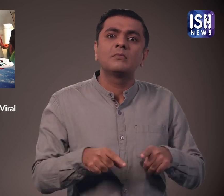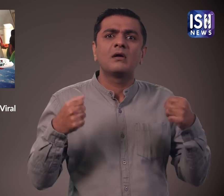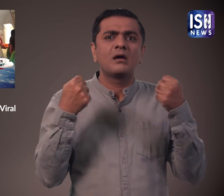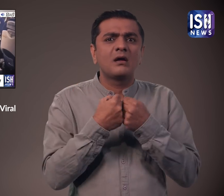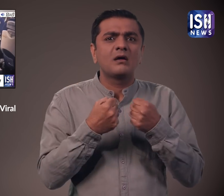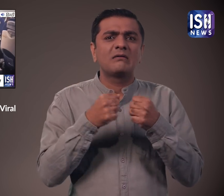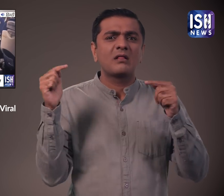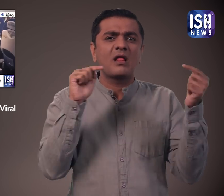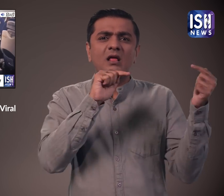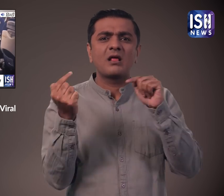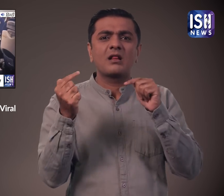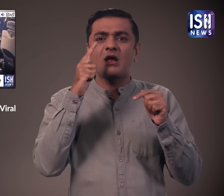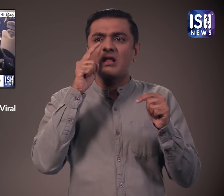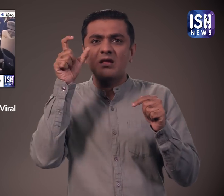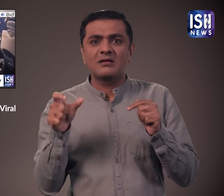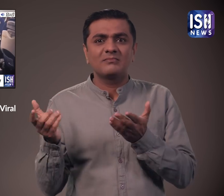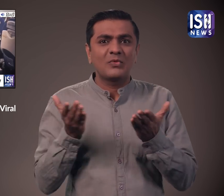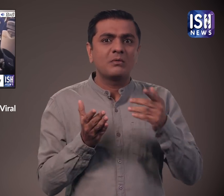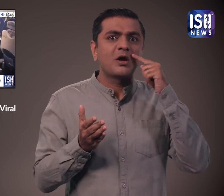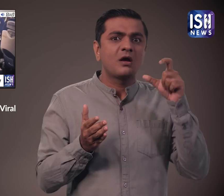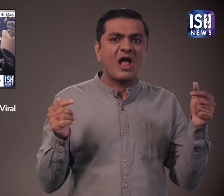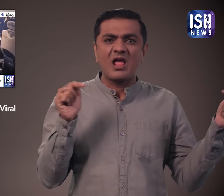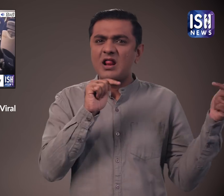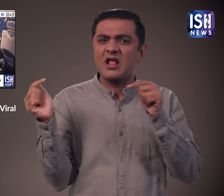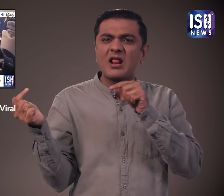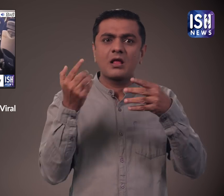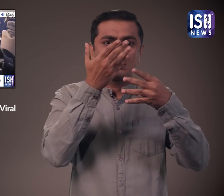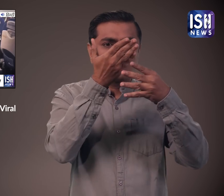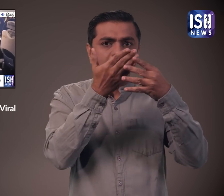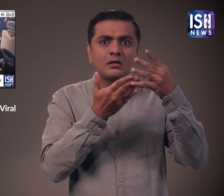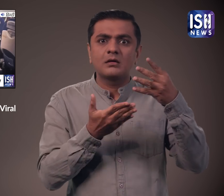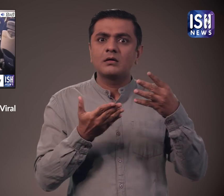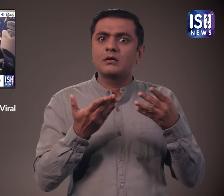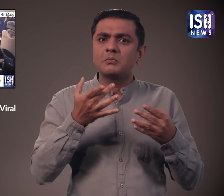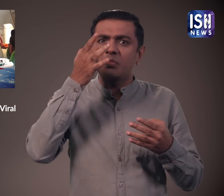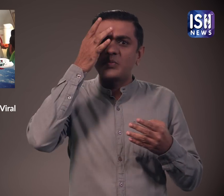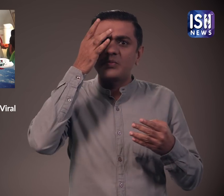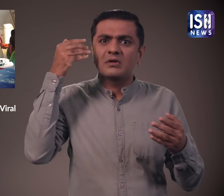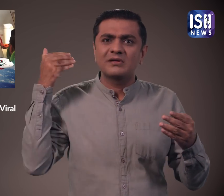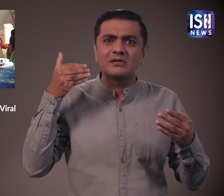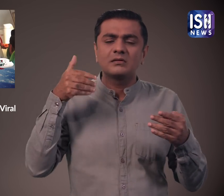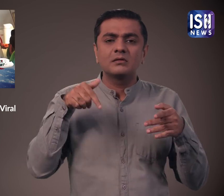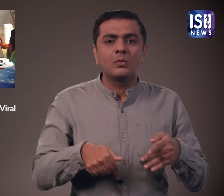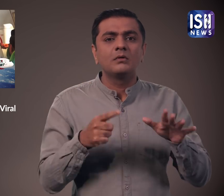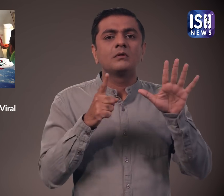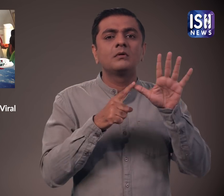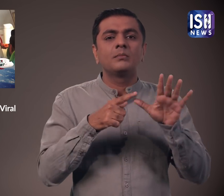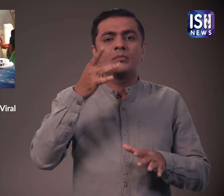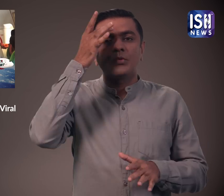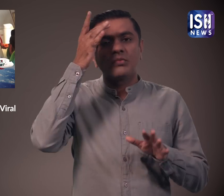एरोस्टेस और एक यात्री के बीच कहा सुनी हो गई थी हाल ही में इन चार घटनाओं के बाद एक और घटना सामने आई है